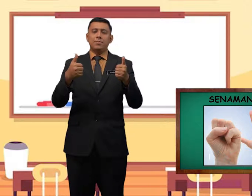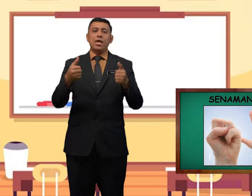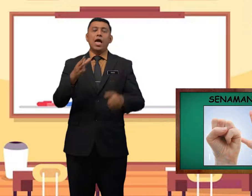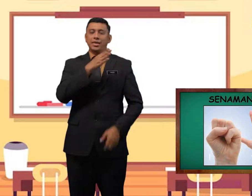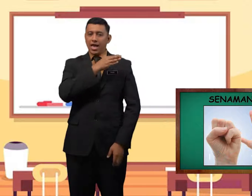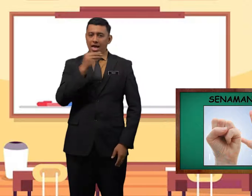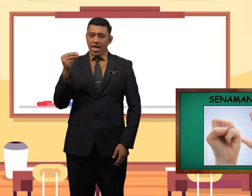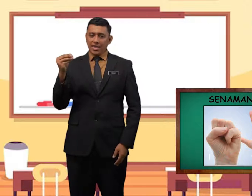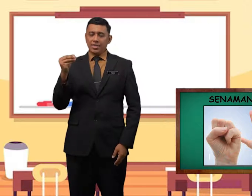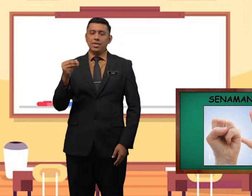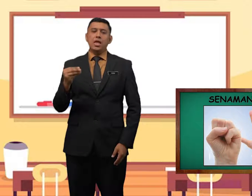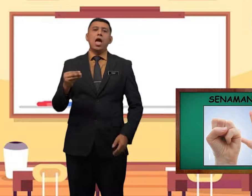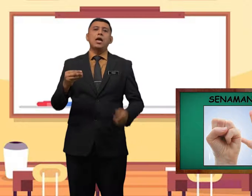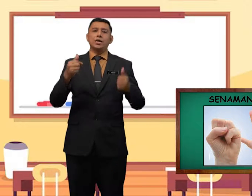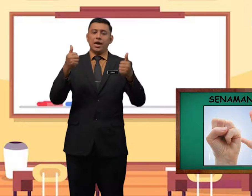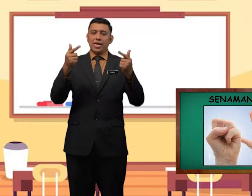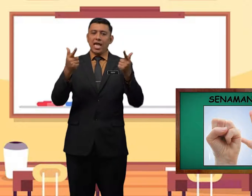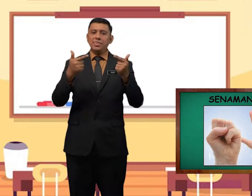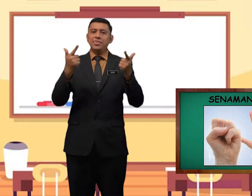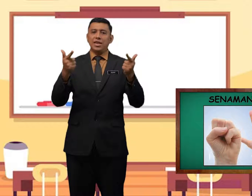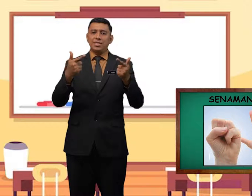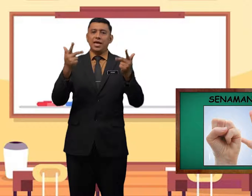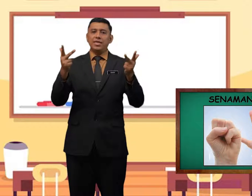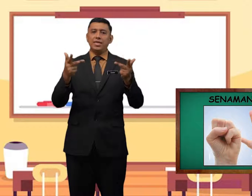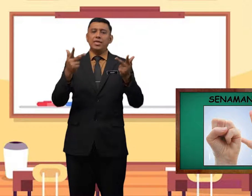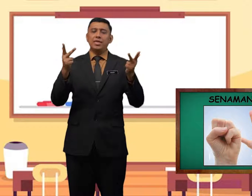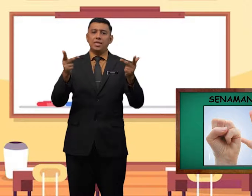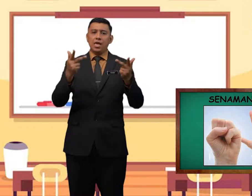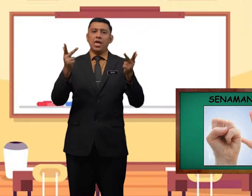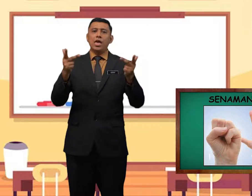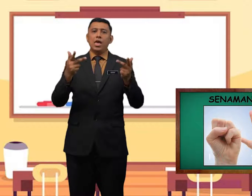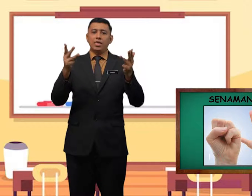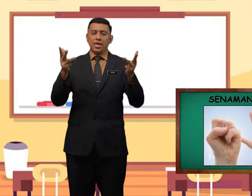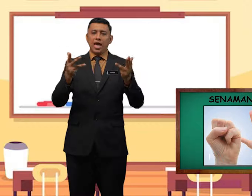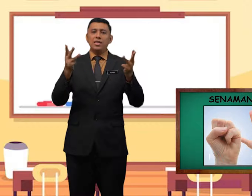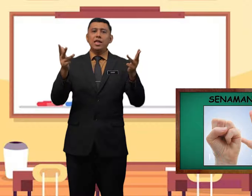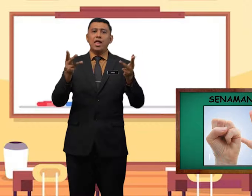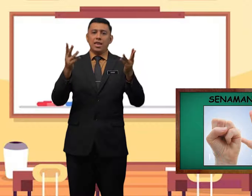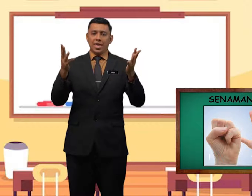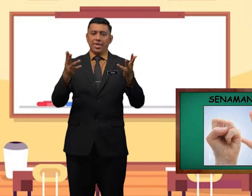dan gerakkan jari-jari yang lain.